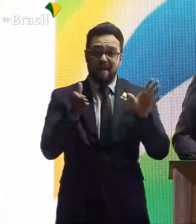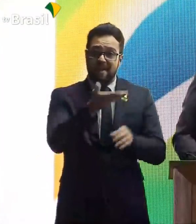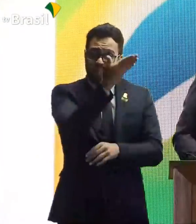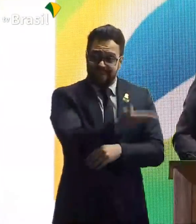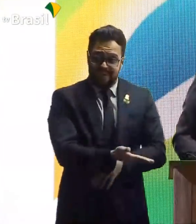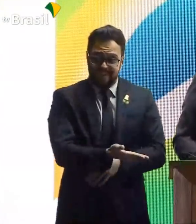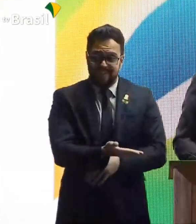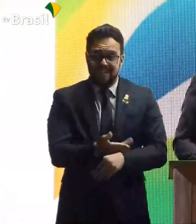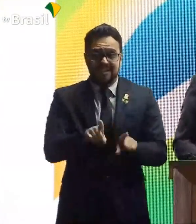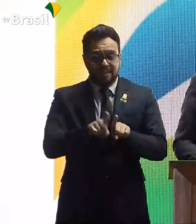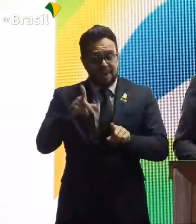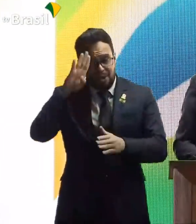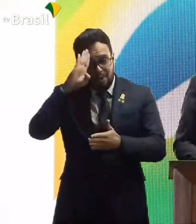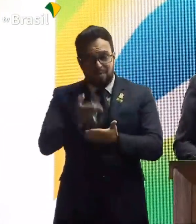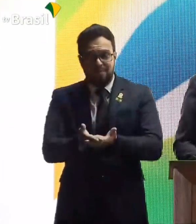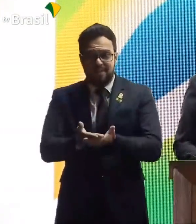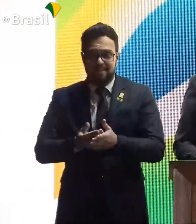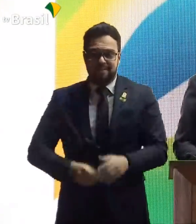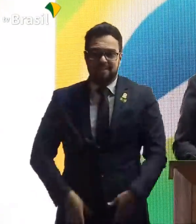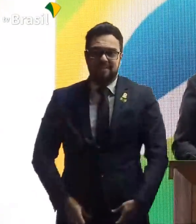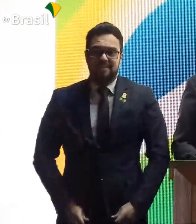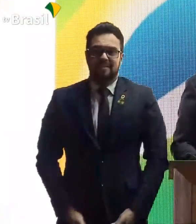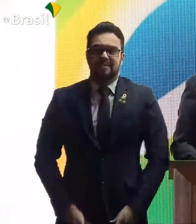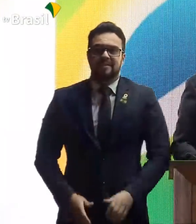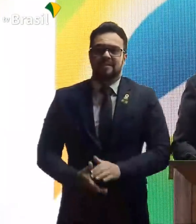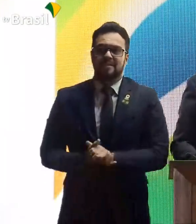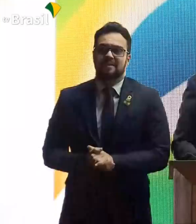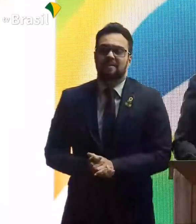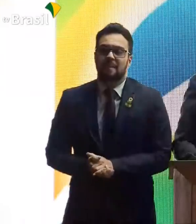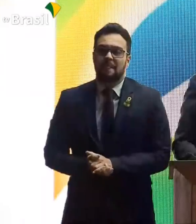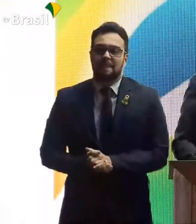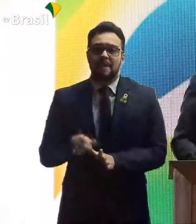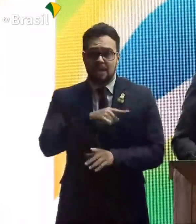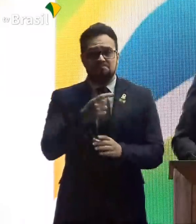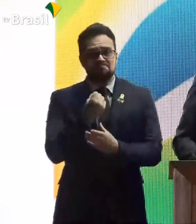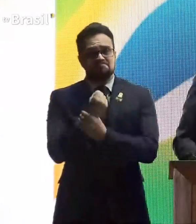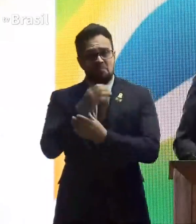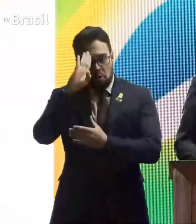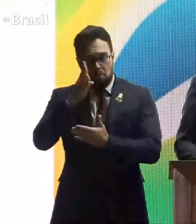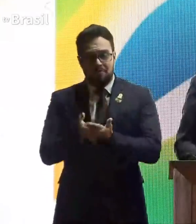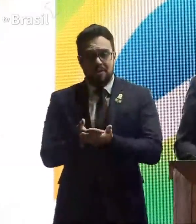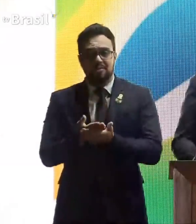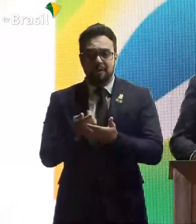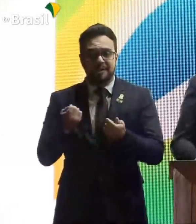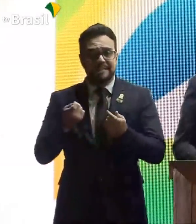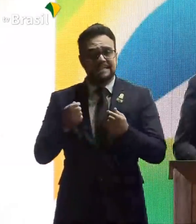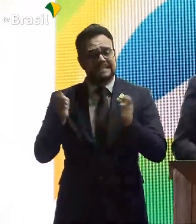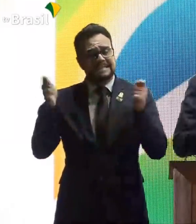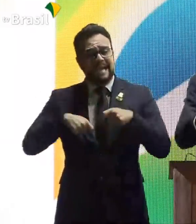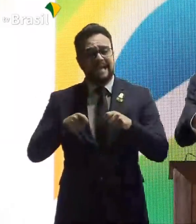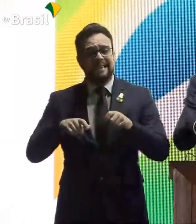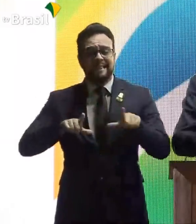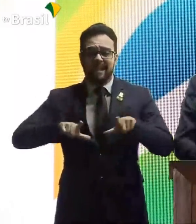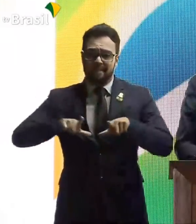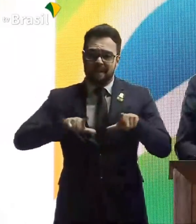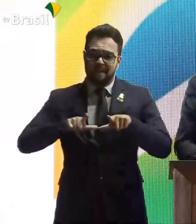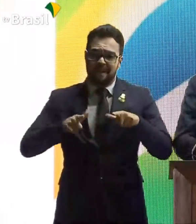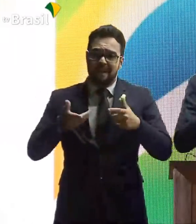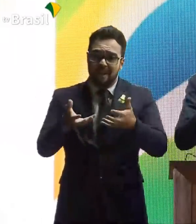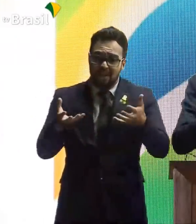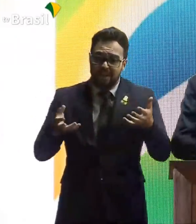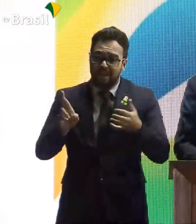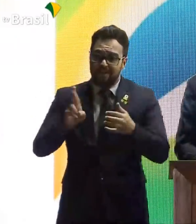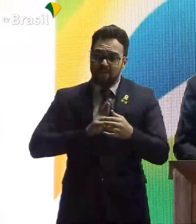ele e a confiança que ele tem em mim para poder trabalhar. Eu quero a resultado. Hoje, às